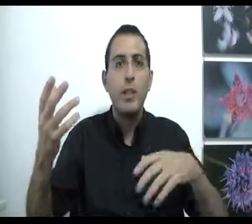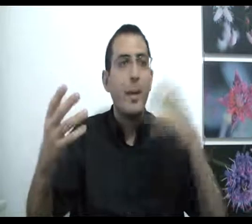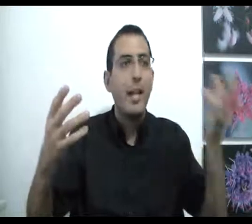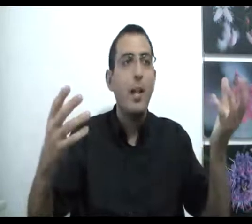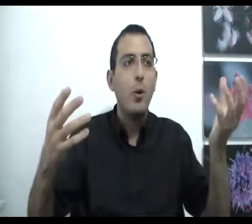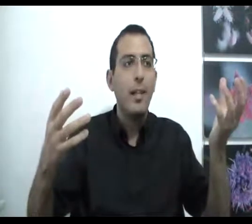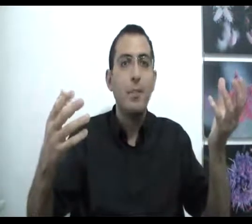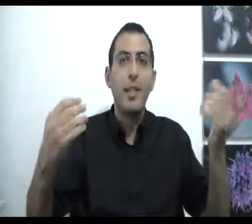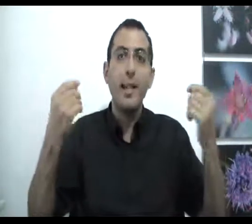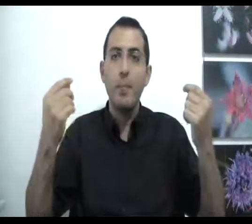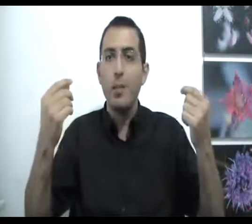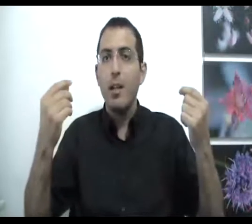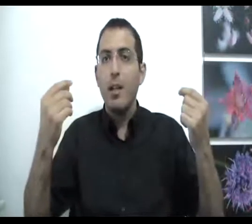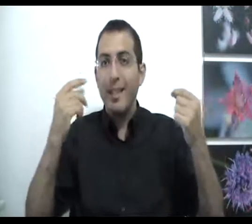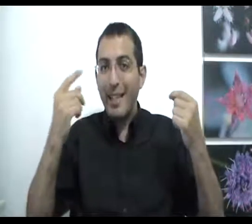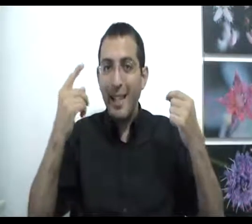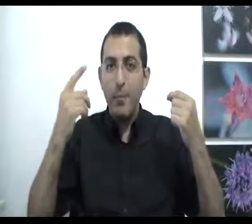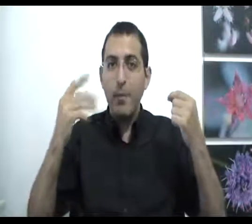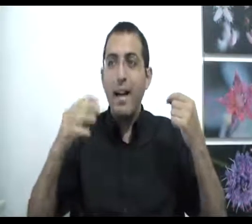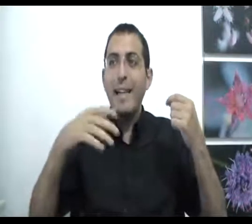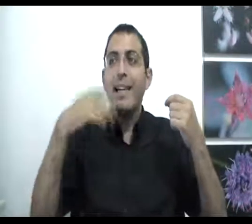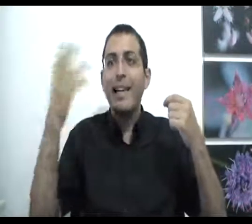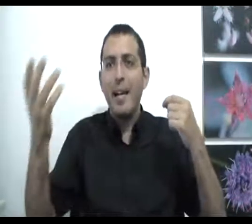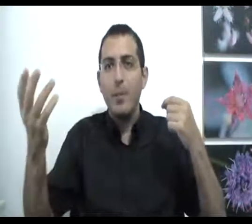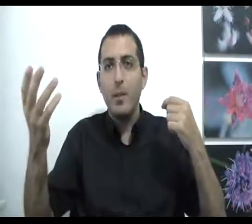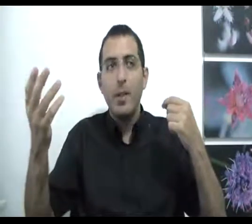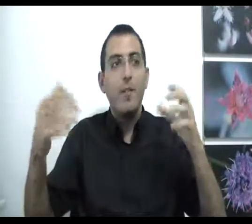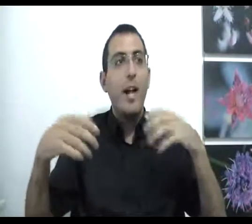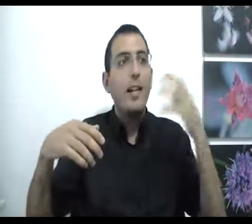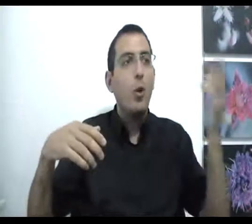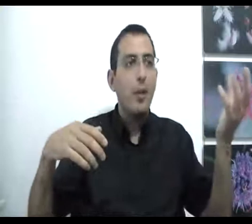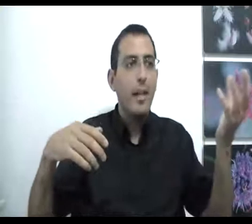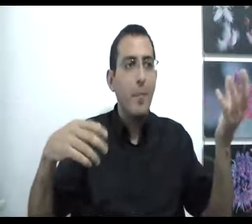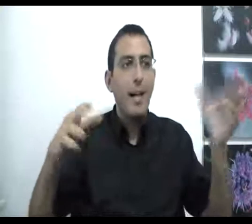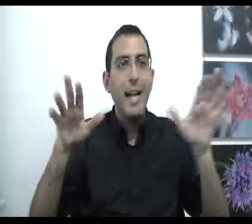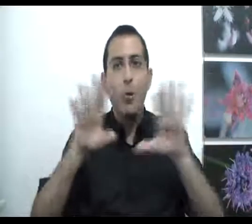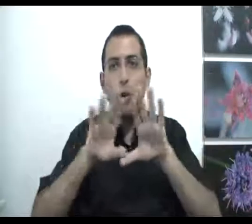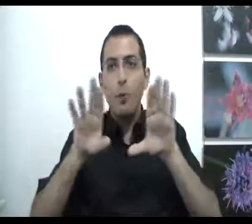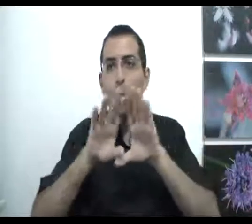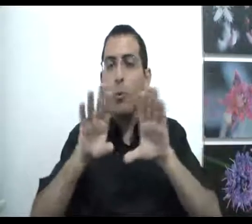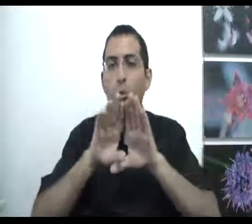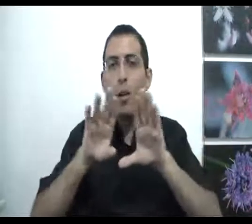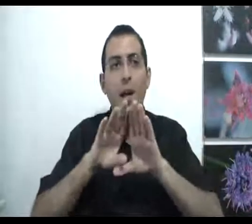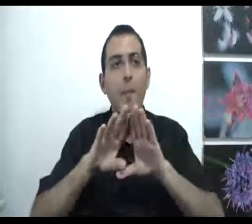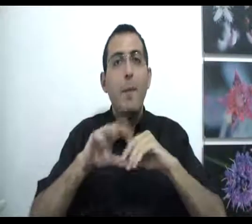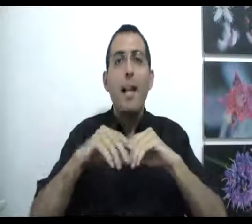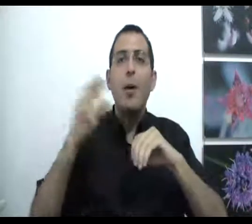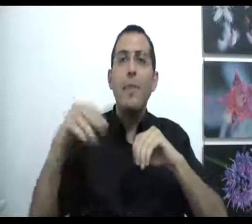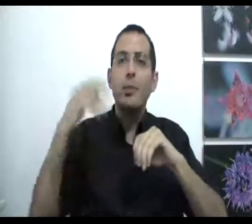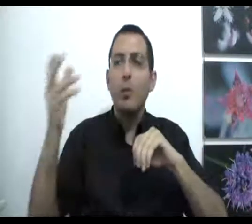גם כן אני לא קיים כי אם אני קיים ואני לא קיים היה אותו משמעות ממילה לא היה משמעות